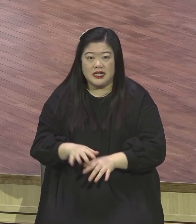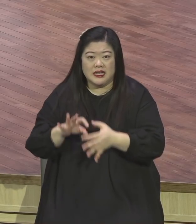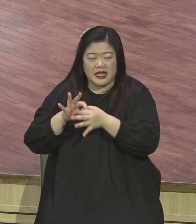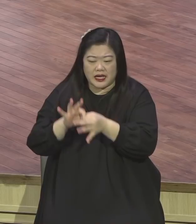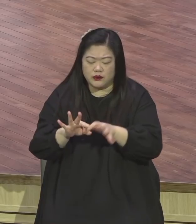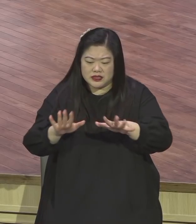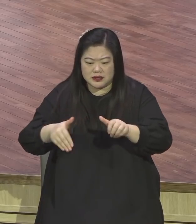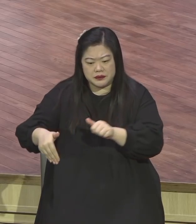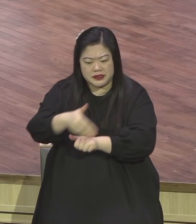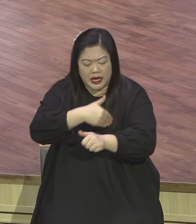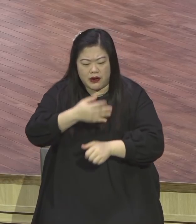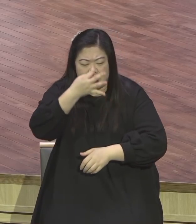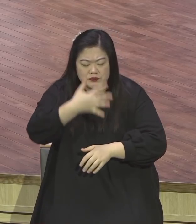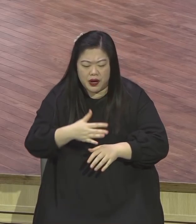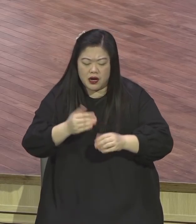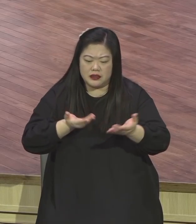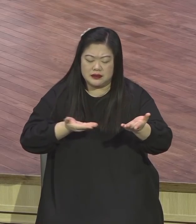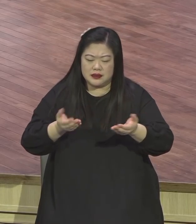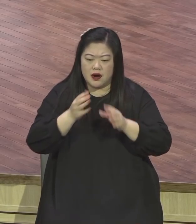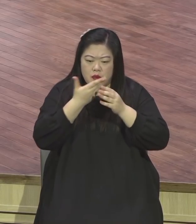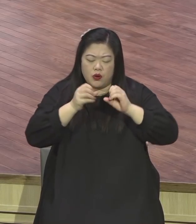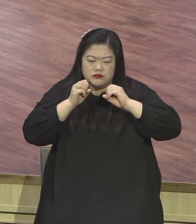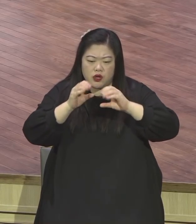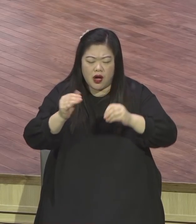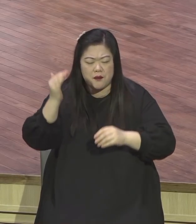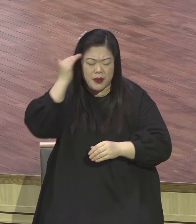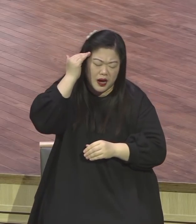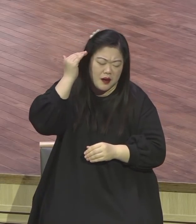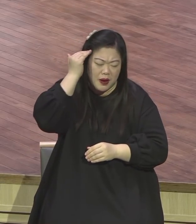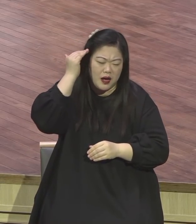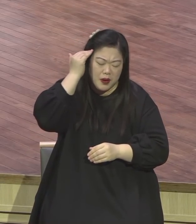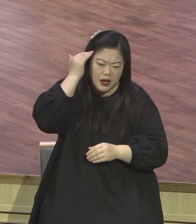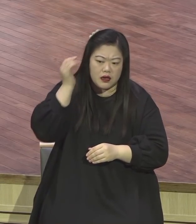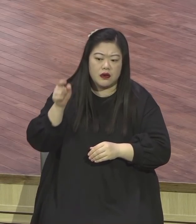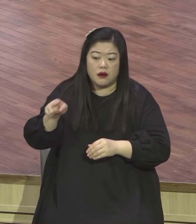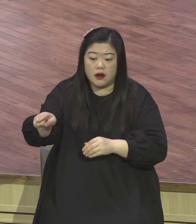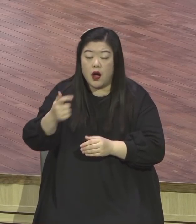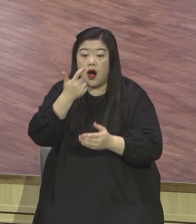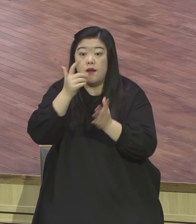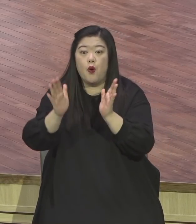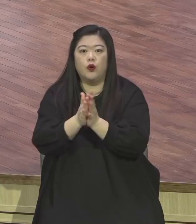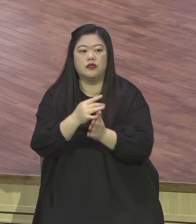내 사역을 망가뜨리려고 이러거나 영적으로 적용을 해야 되는데 자기에게 하나도 아니에요.